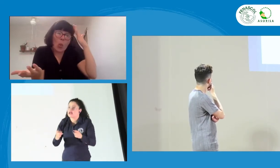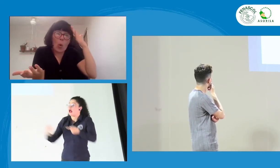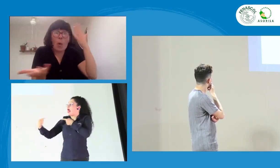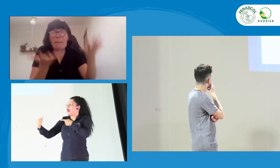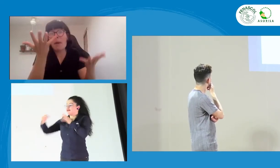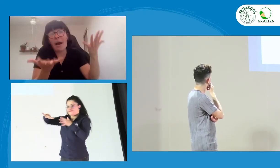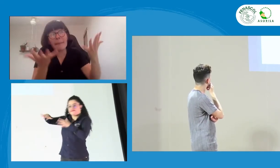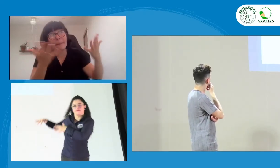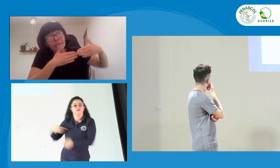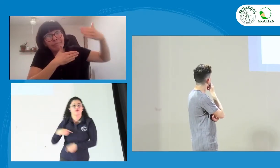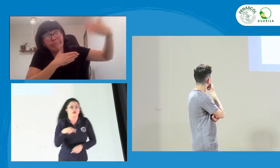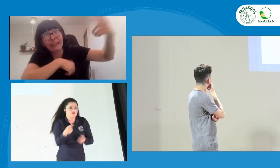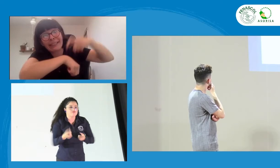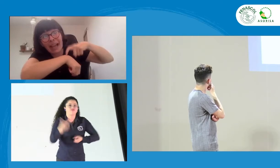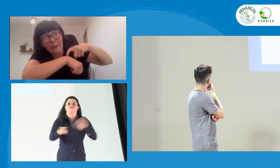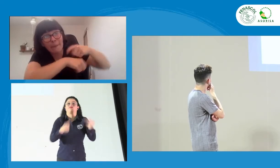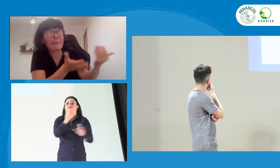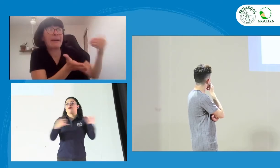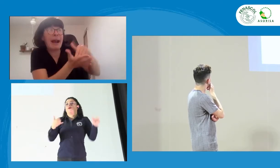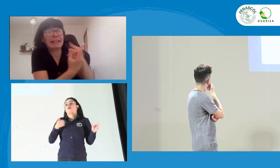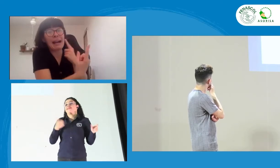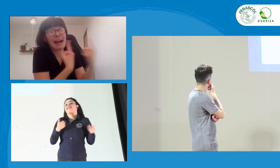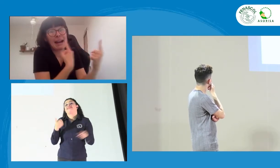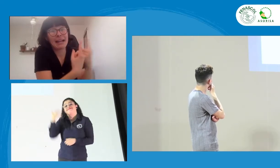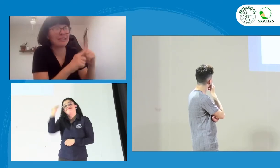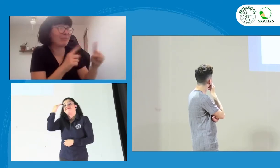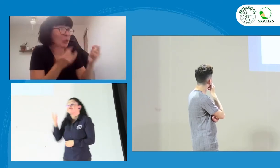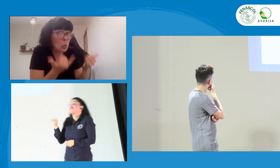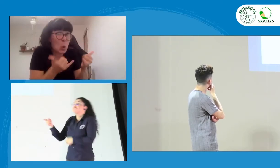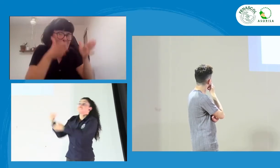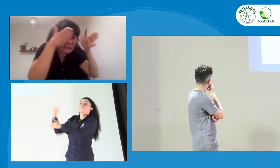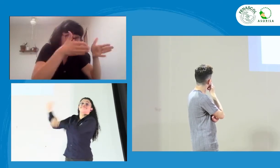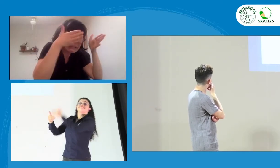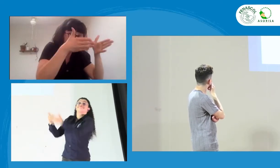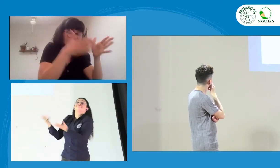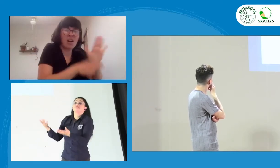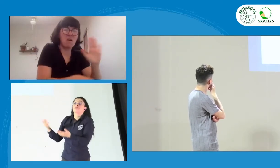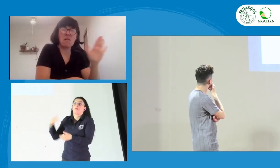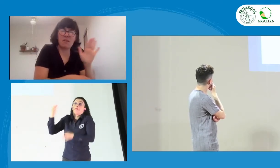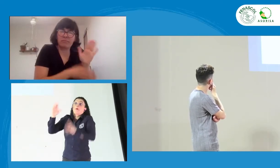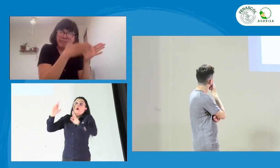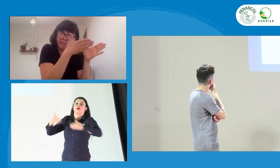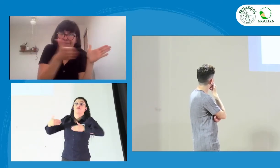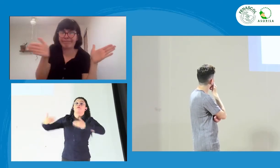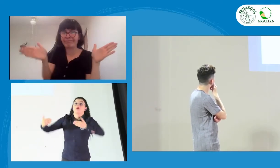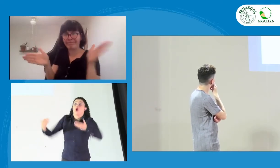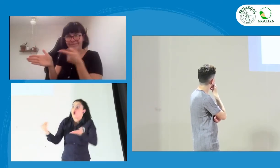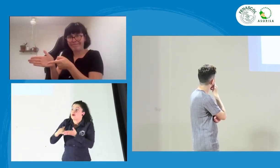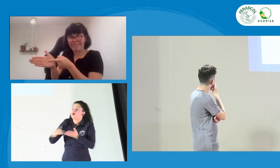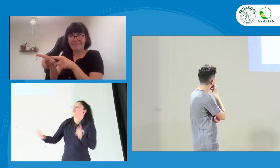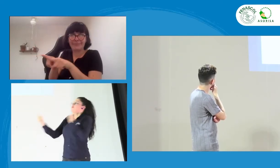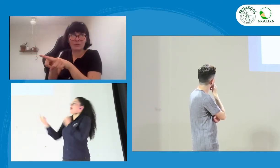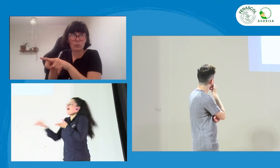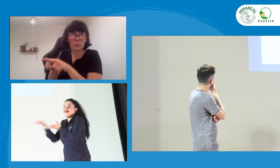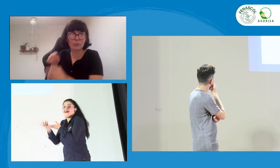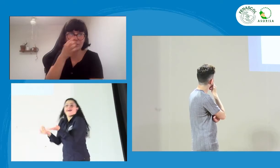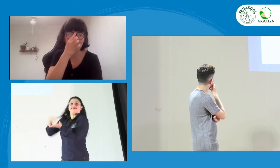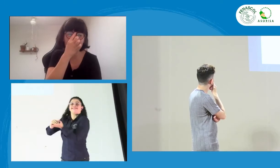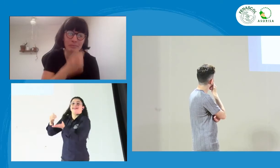Y a quienes realmente lo quieran recibir. Pueda que en el futuro ese otro espacio con quienes no